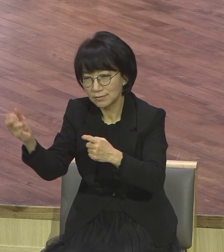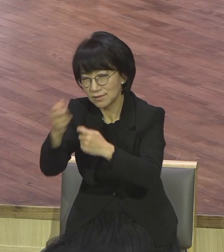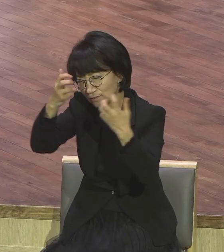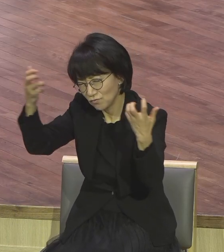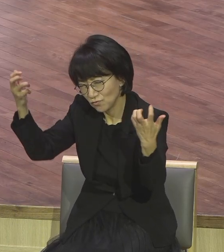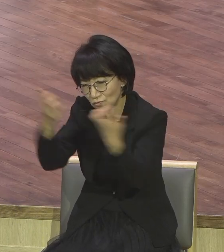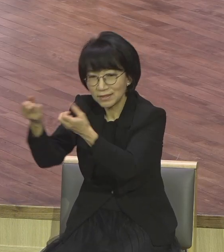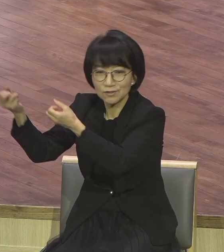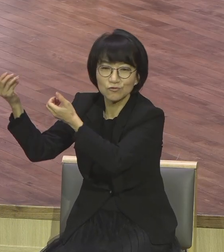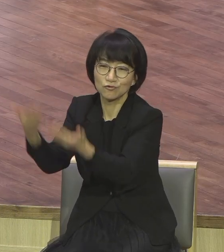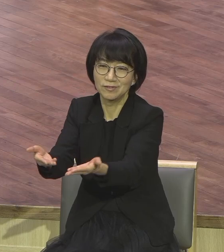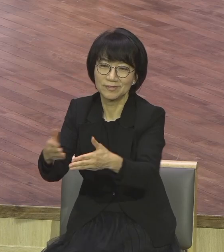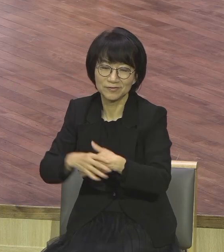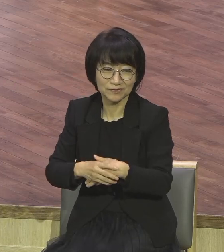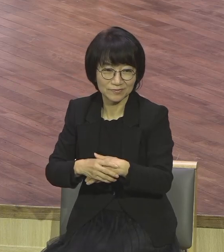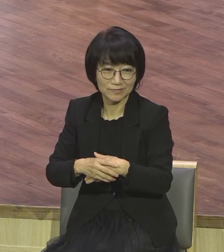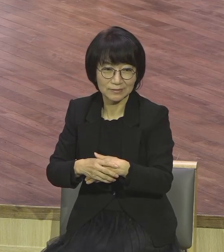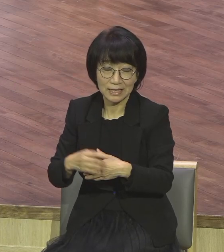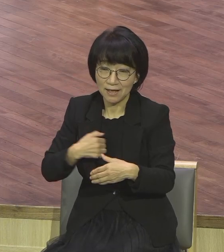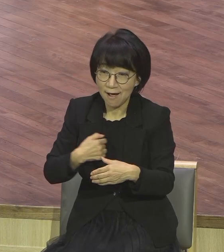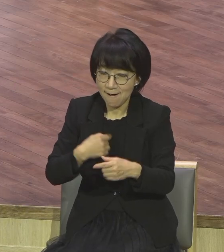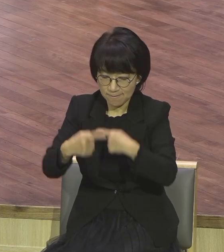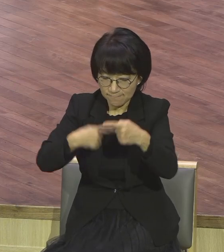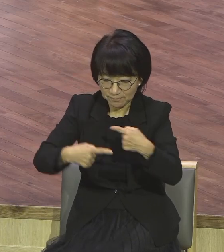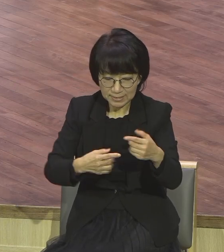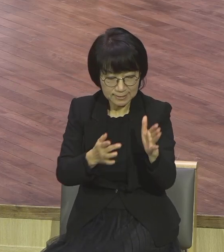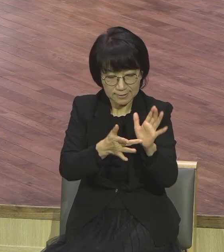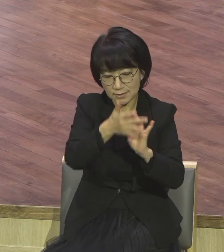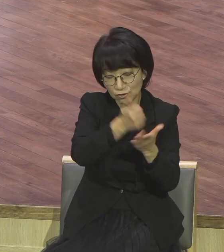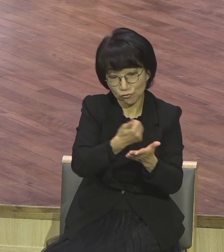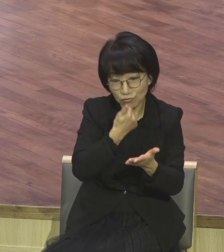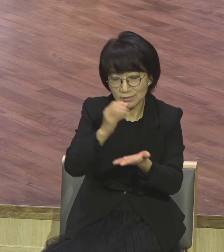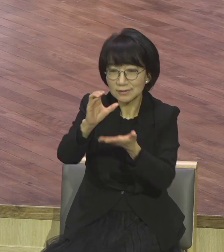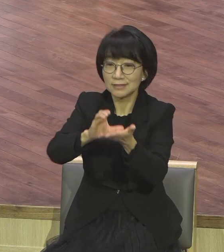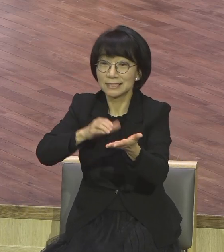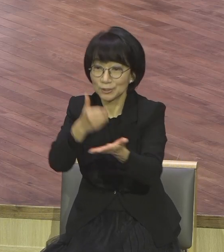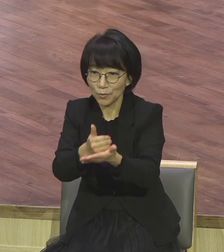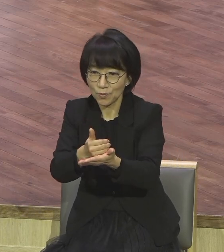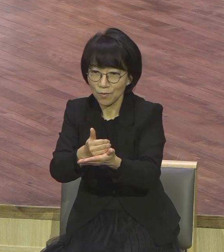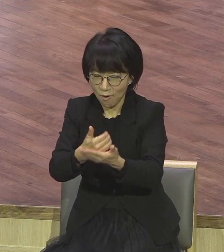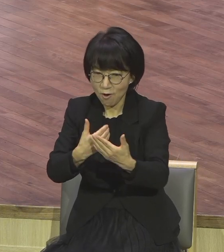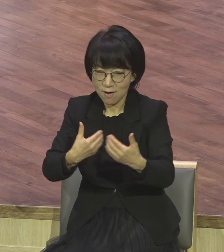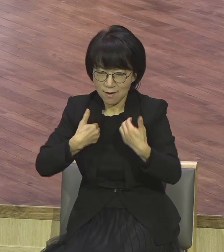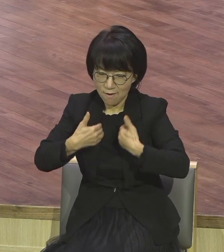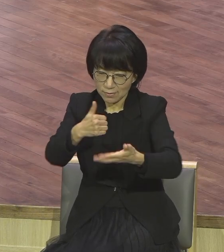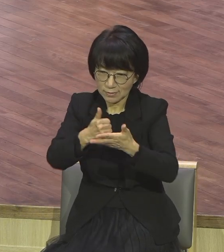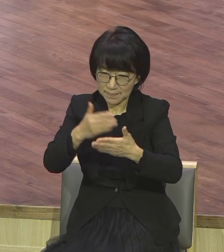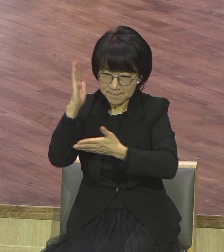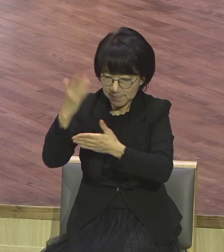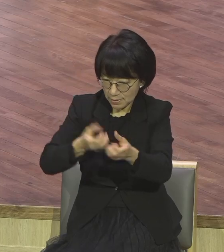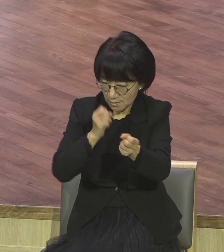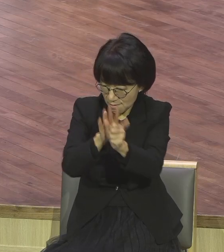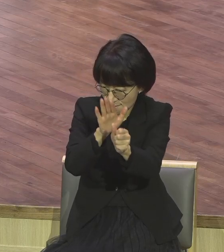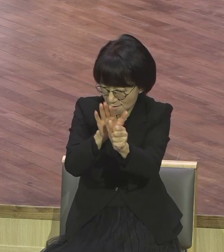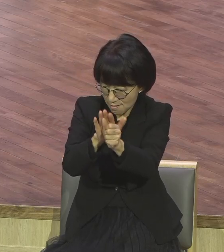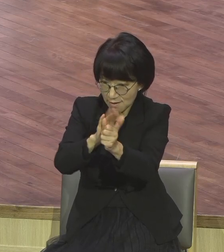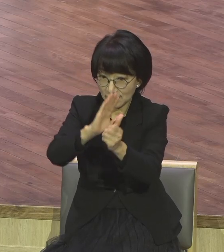입을 열고 예수가 그리스도라고 내가 입을 열고 영전 메시지 할 때 내가 입을 열고 내 안에 있는 복음을 말할 때